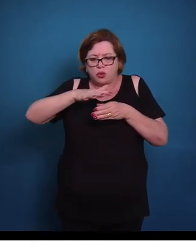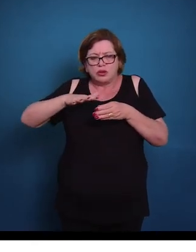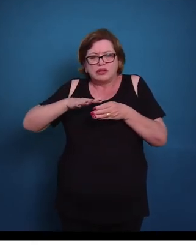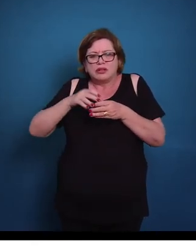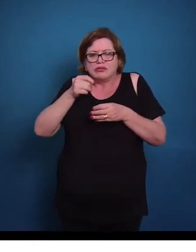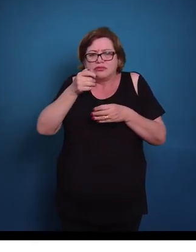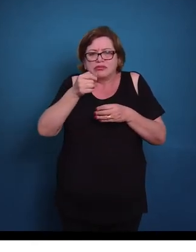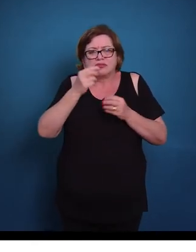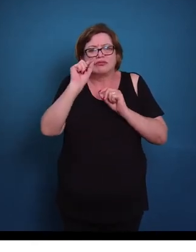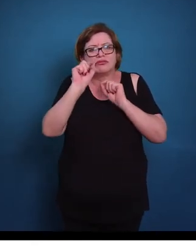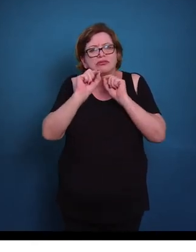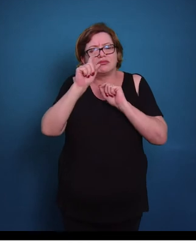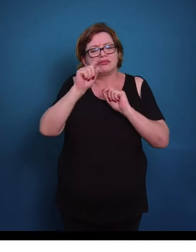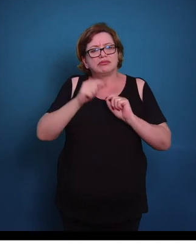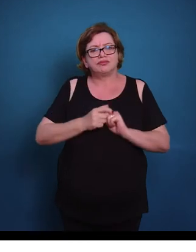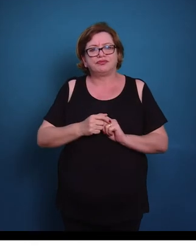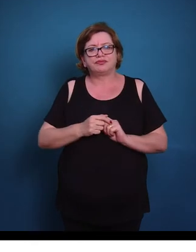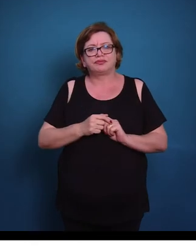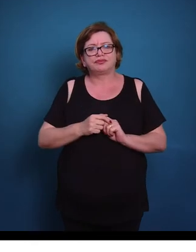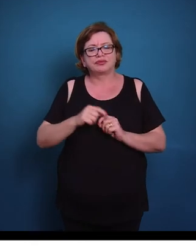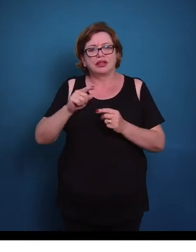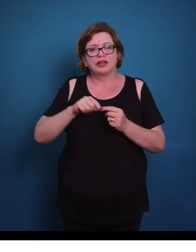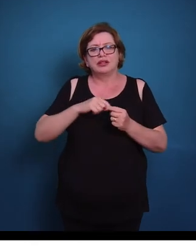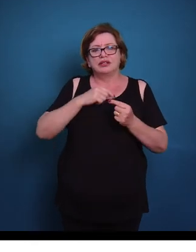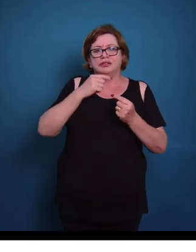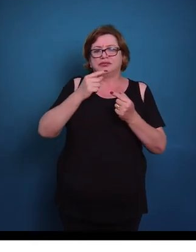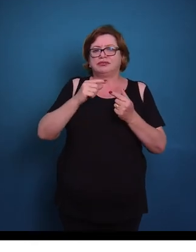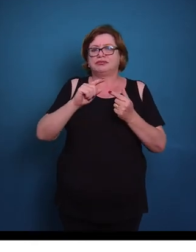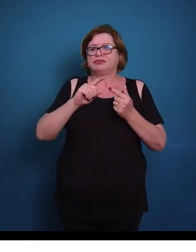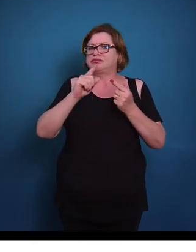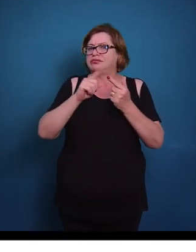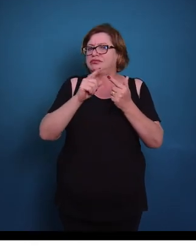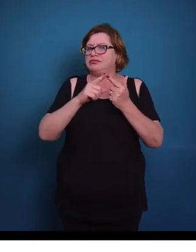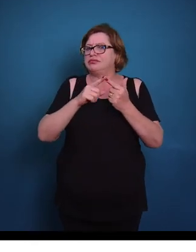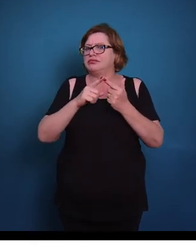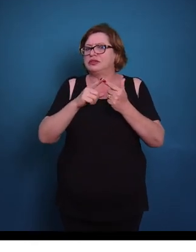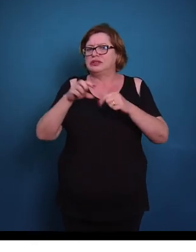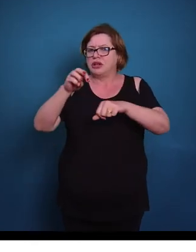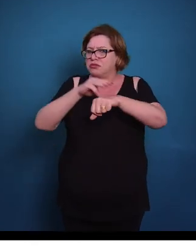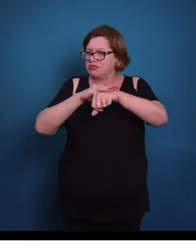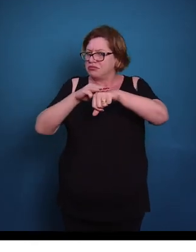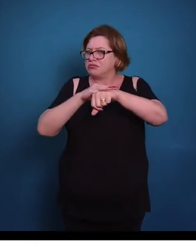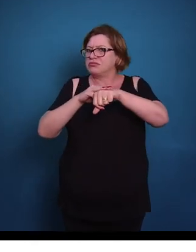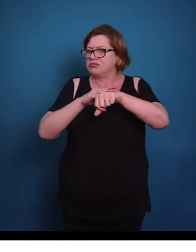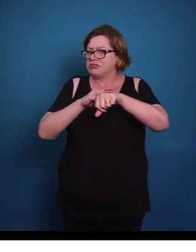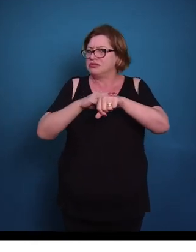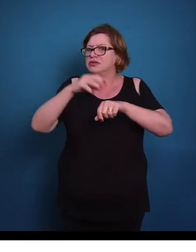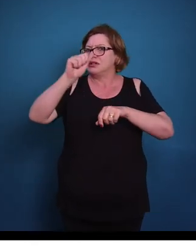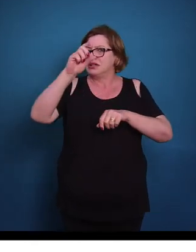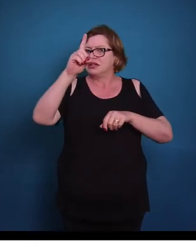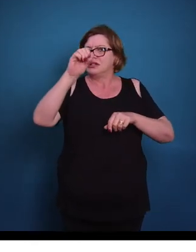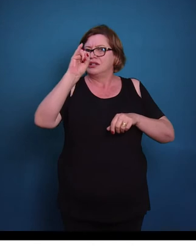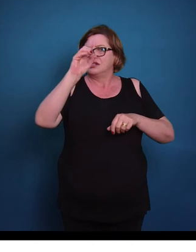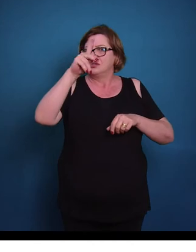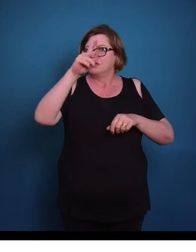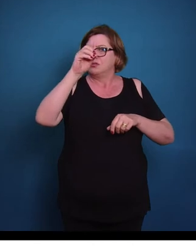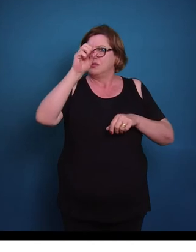periférica. No caso do tecido adiposo pardo ou marrom, nós vamos ter